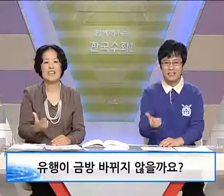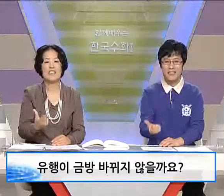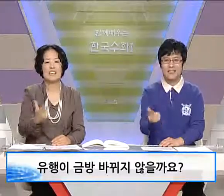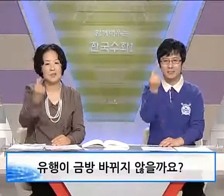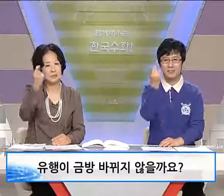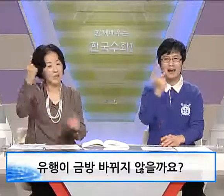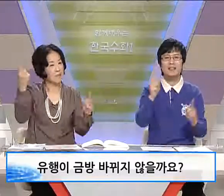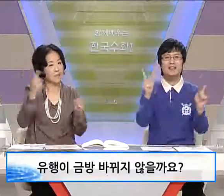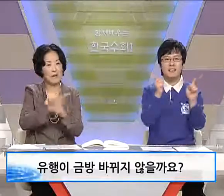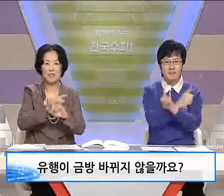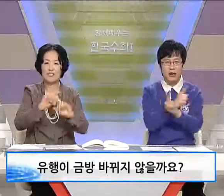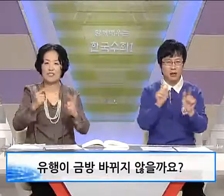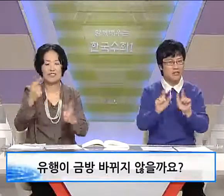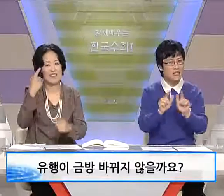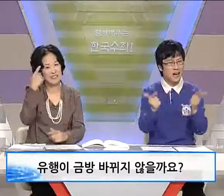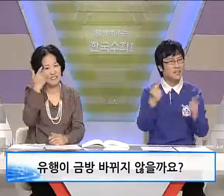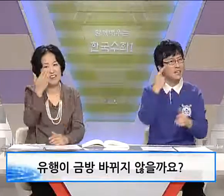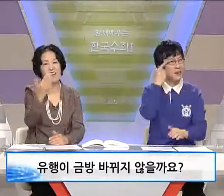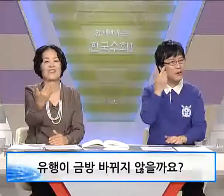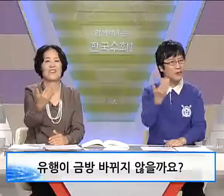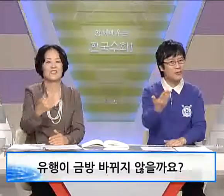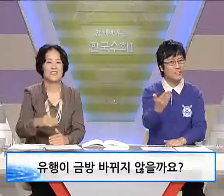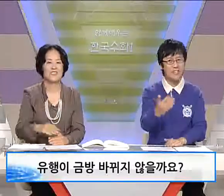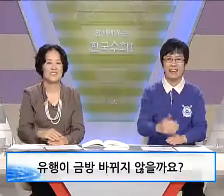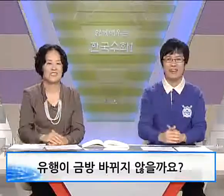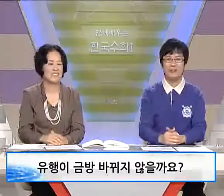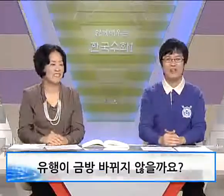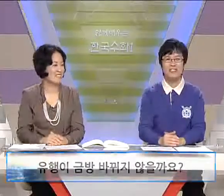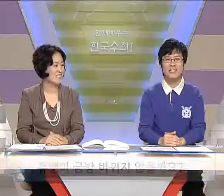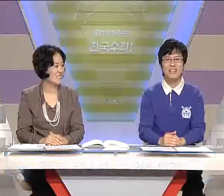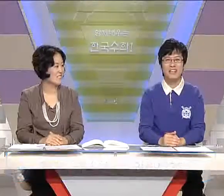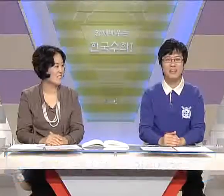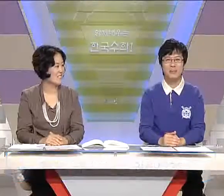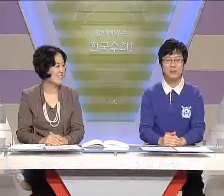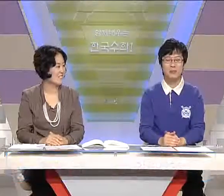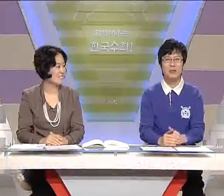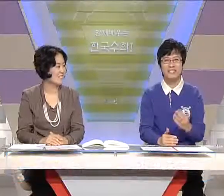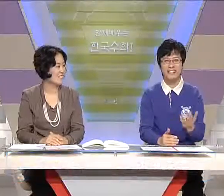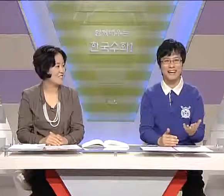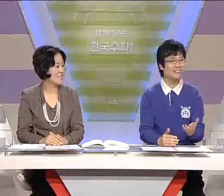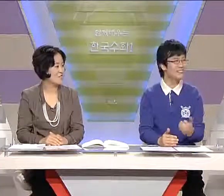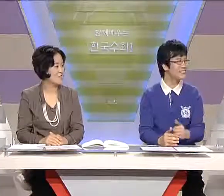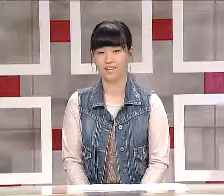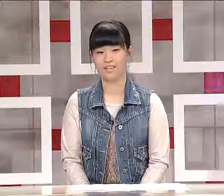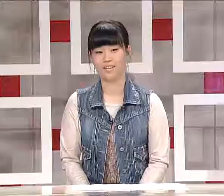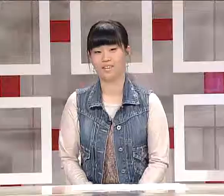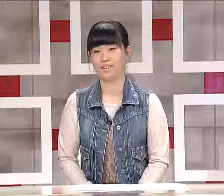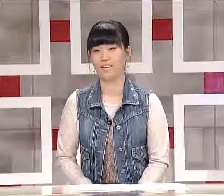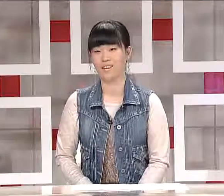금방 바뀌지 않을까요? 우리 현진 학생이 한번 표현해 보실까요? 네.